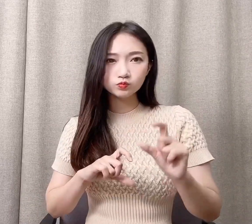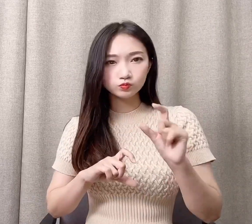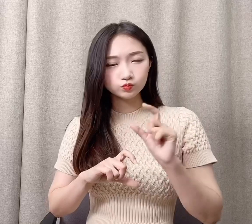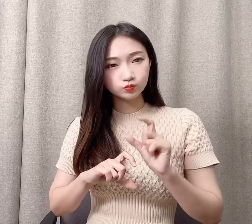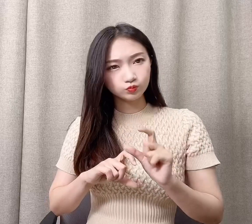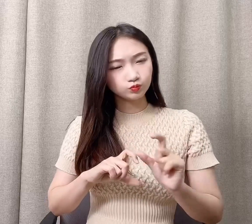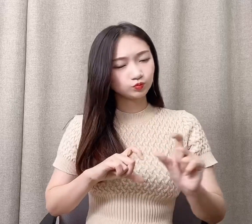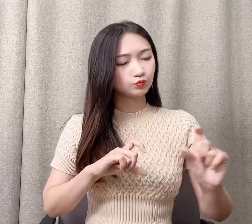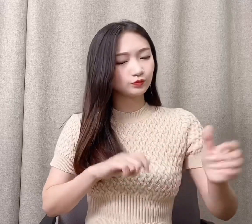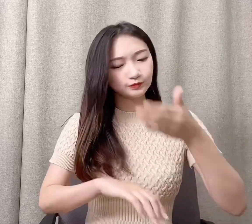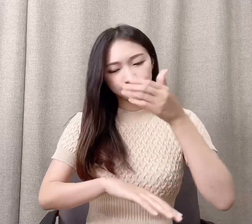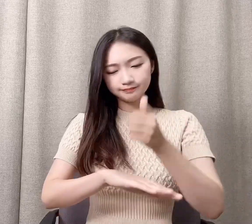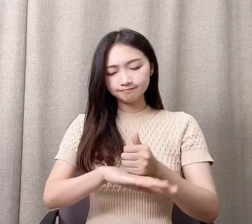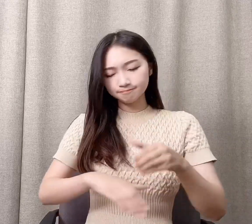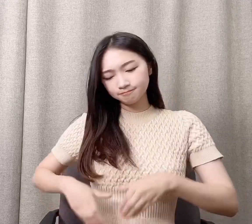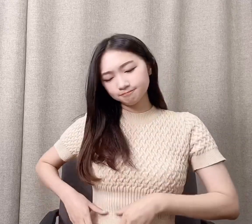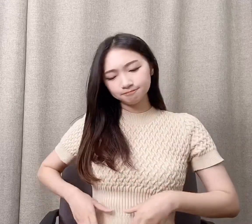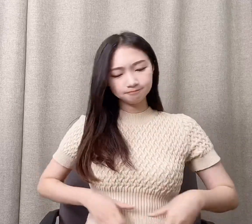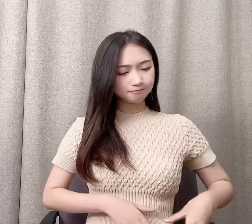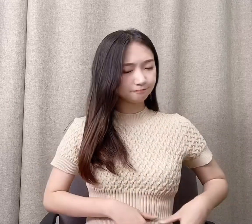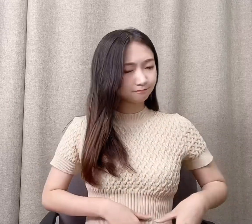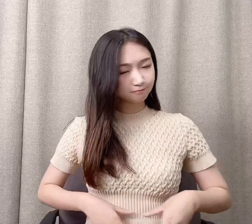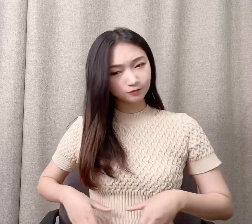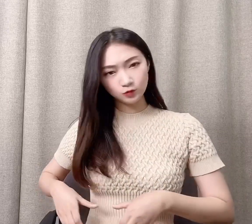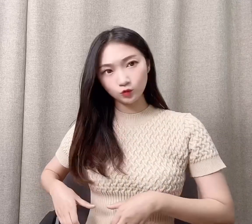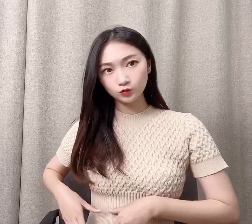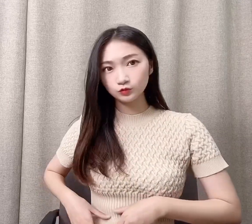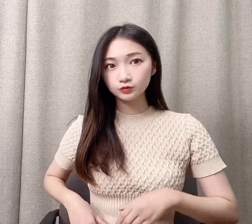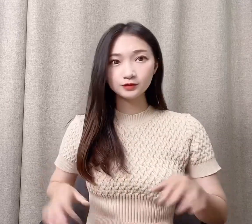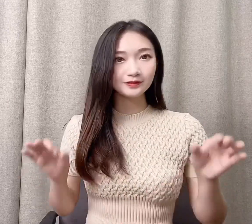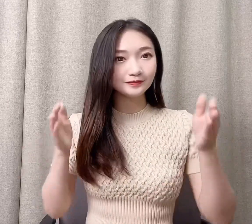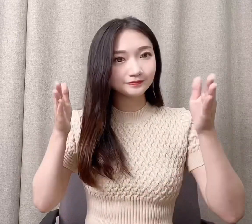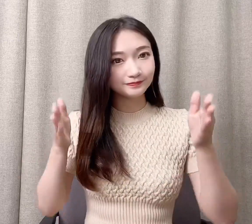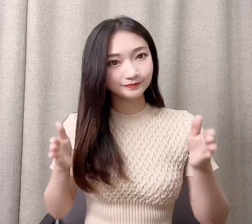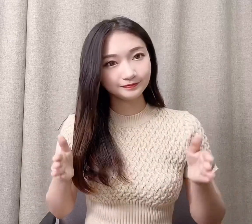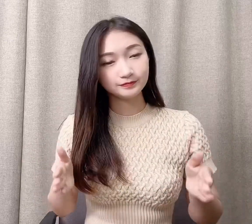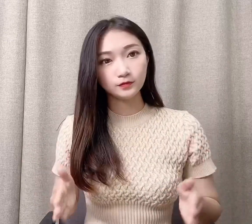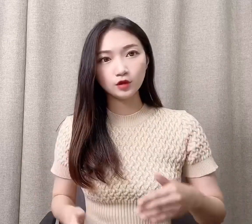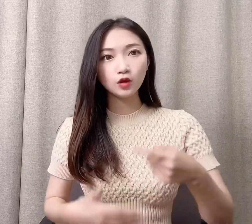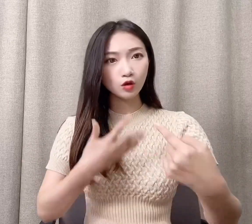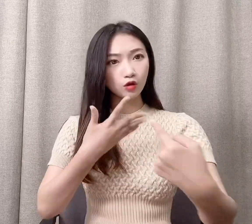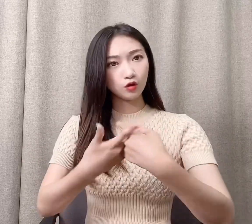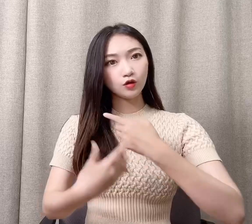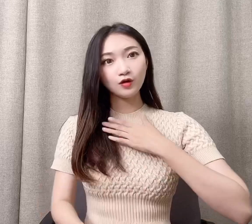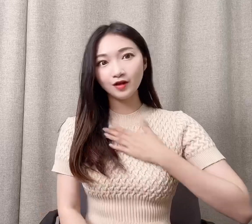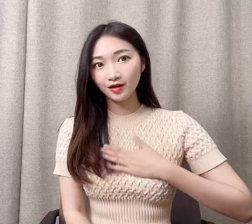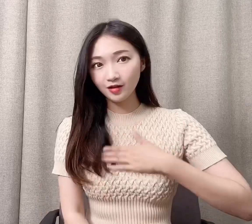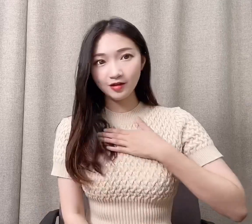그때 나만 사려왔던 순간 알잖아 난